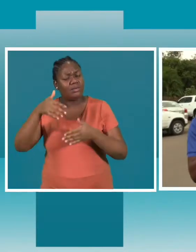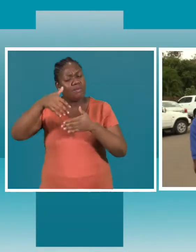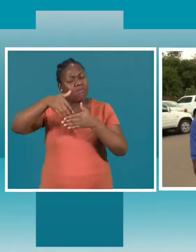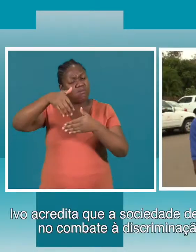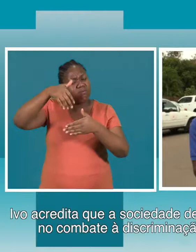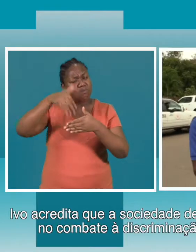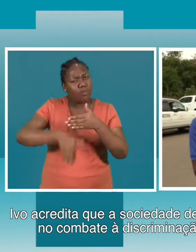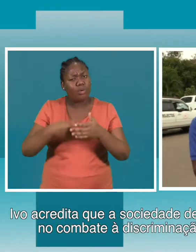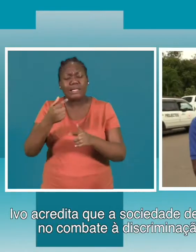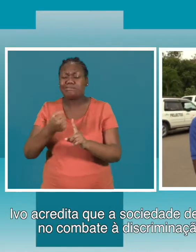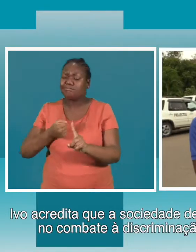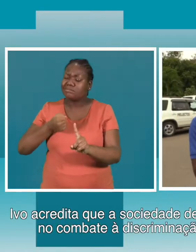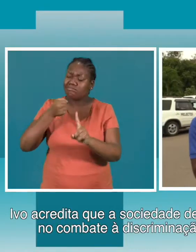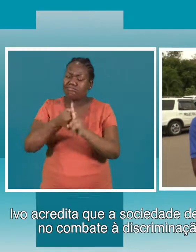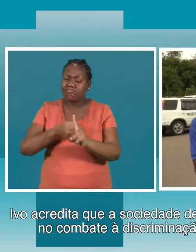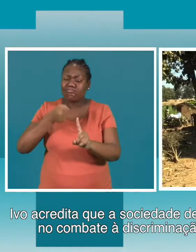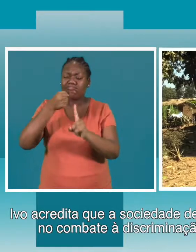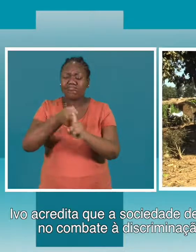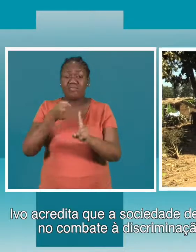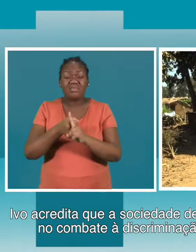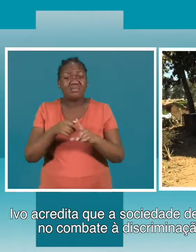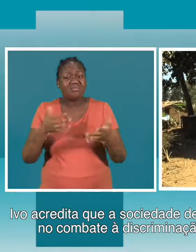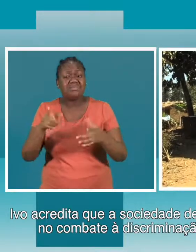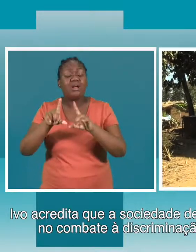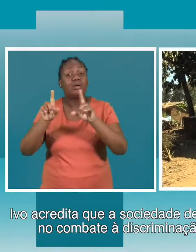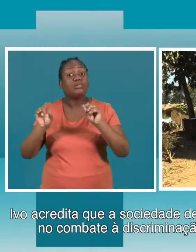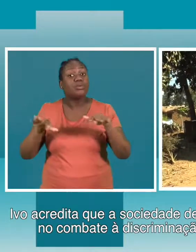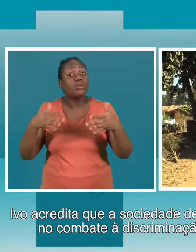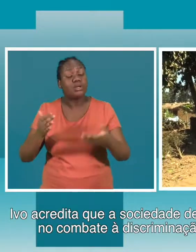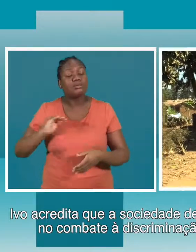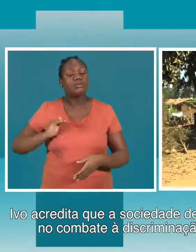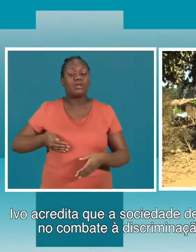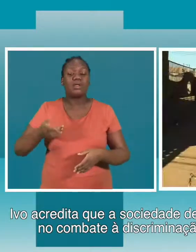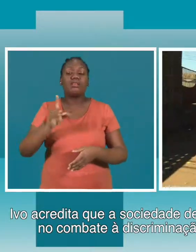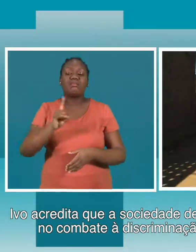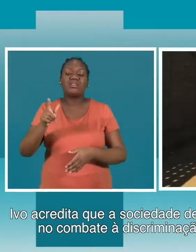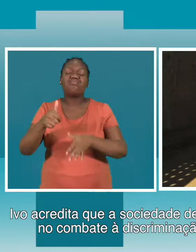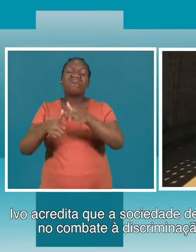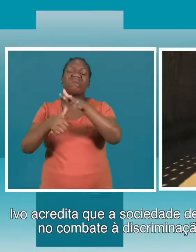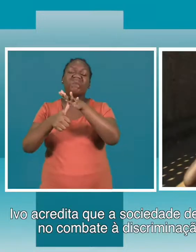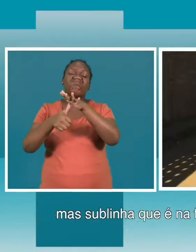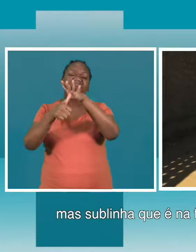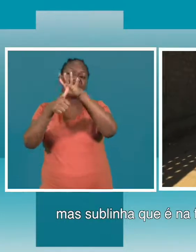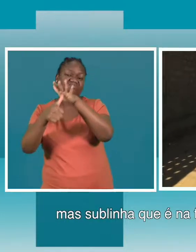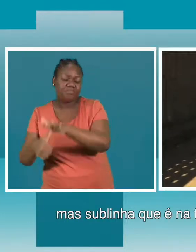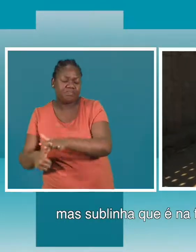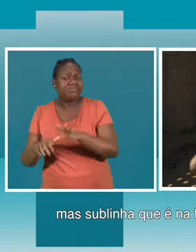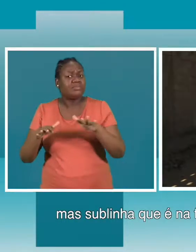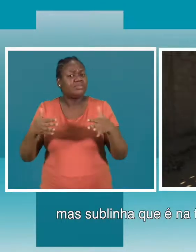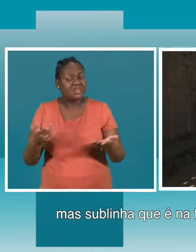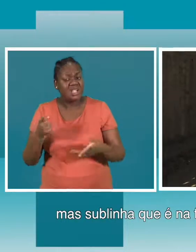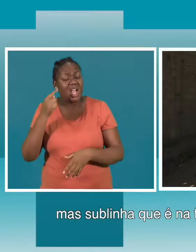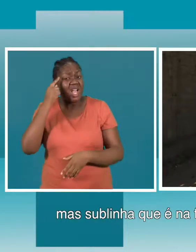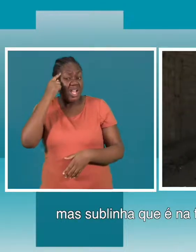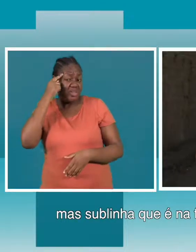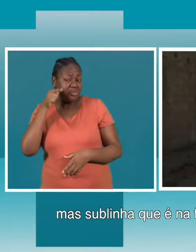Ivo acredita que a sociedade desempenha um papel fundamental no combate à discriminação da pessoa com deficiência. Mas sublinha